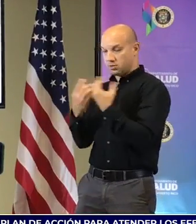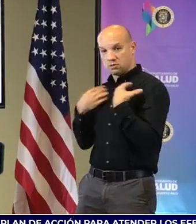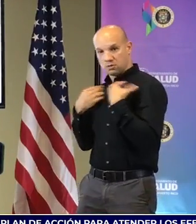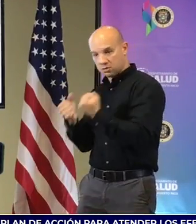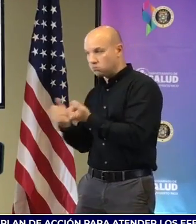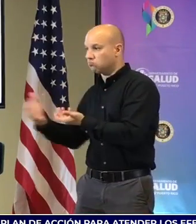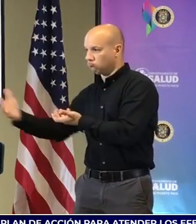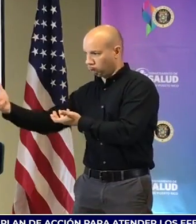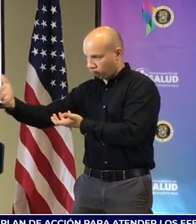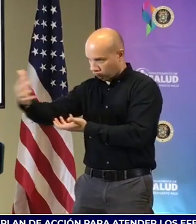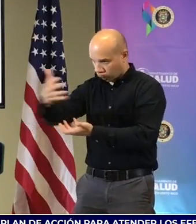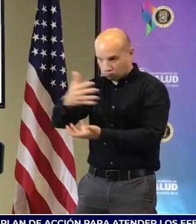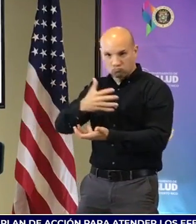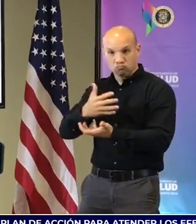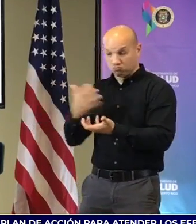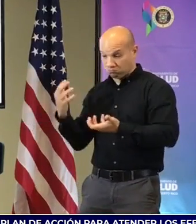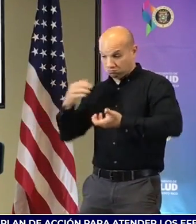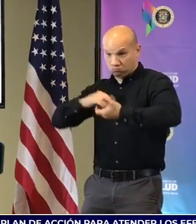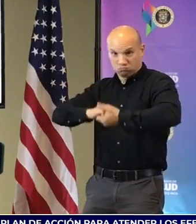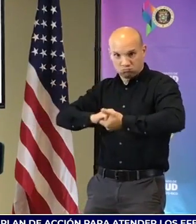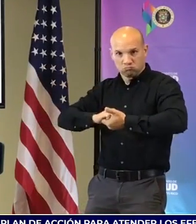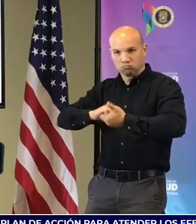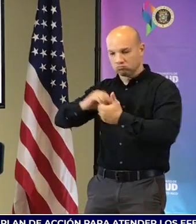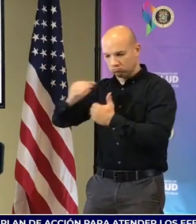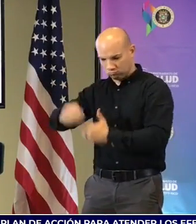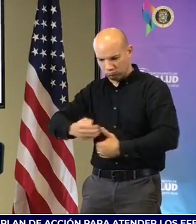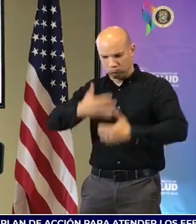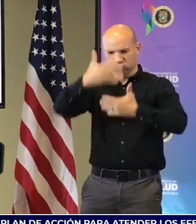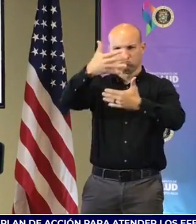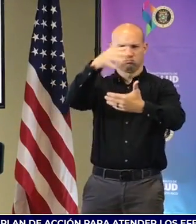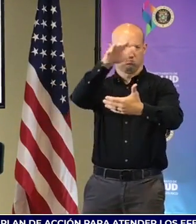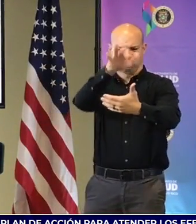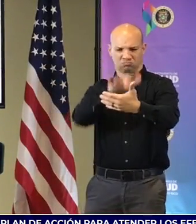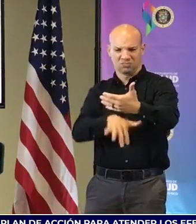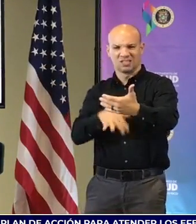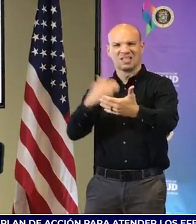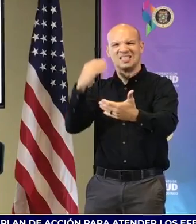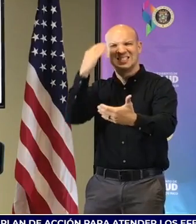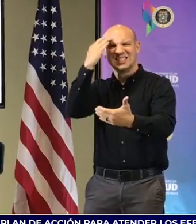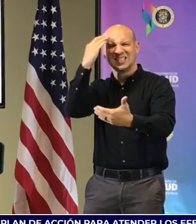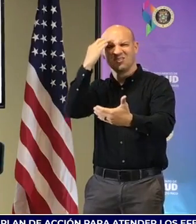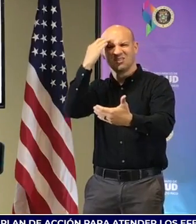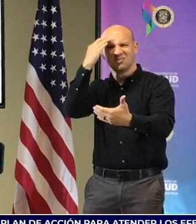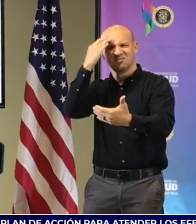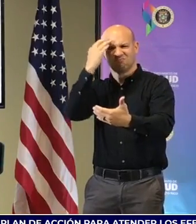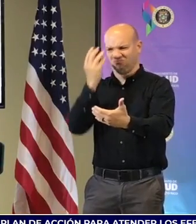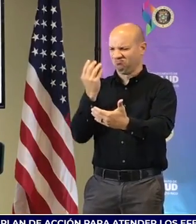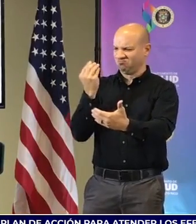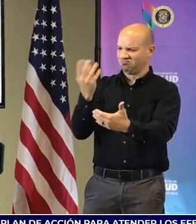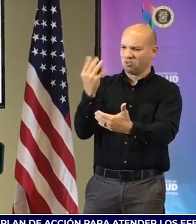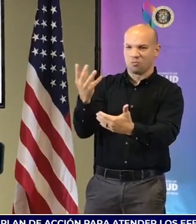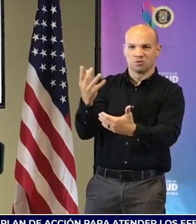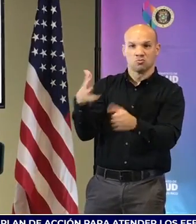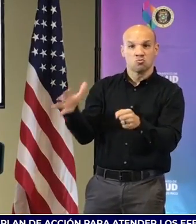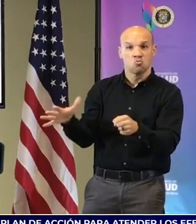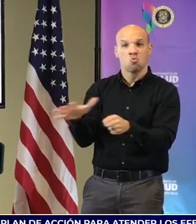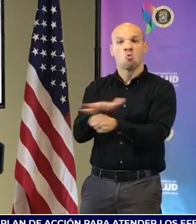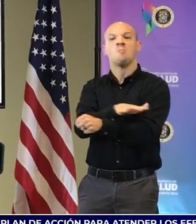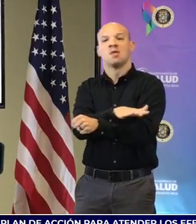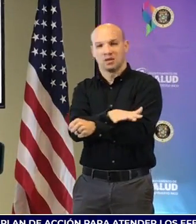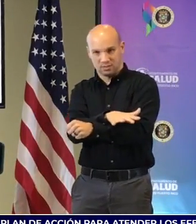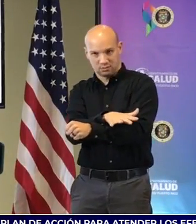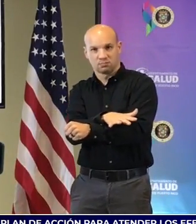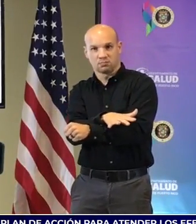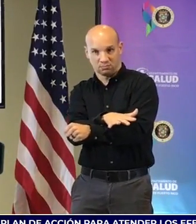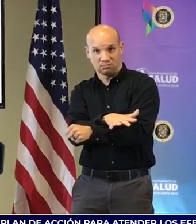han sido nuestros colaboradores en este proyecto para entender y tener una data completa hasta